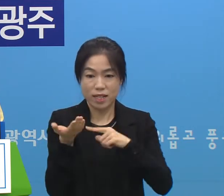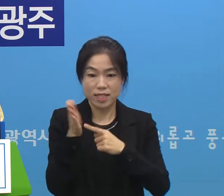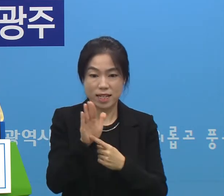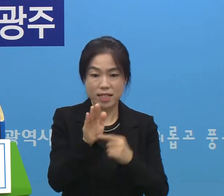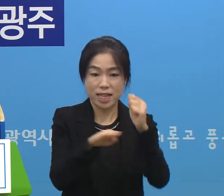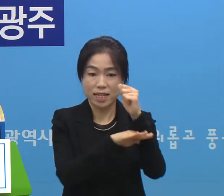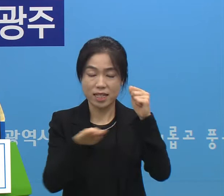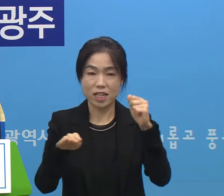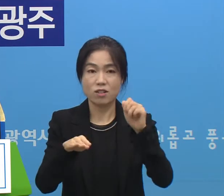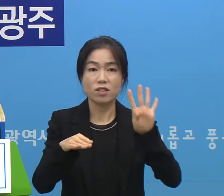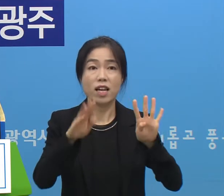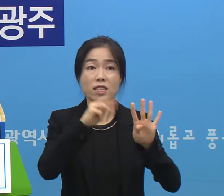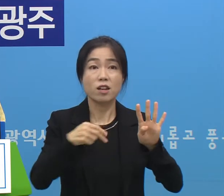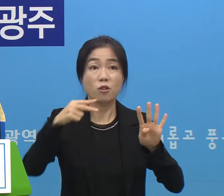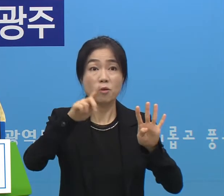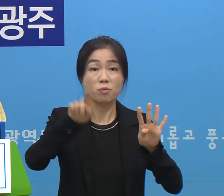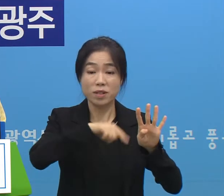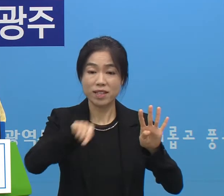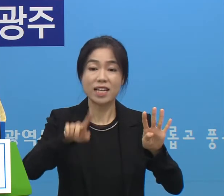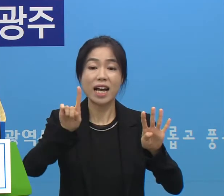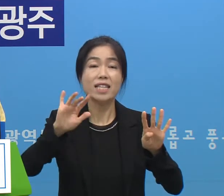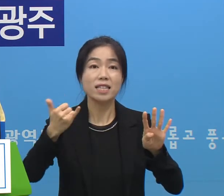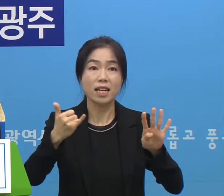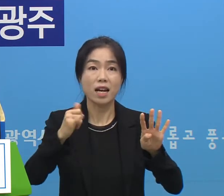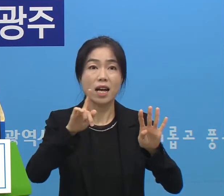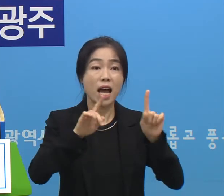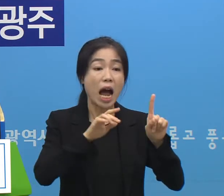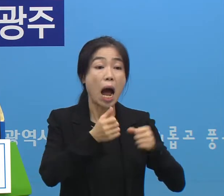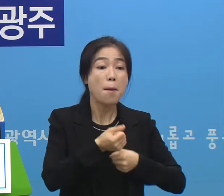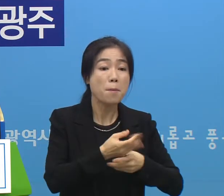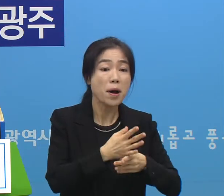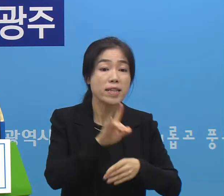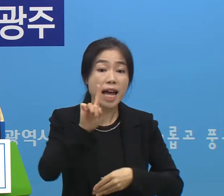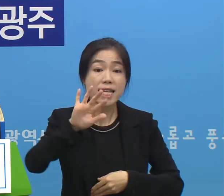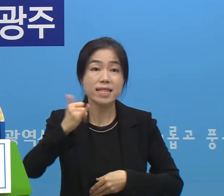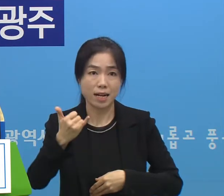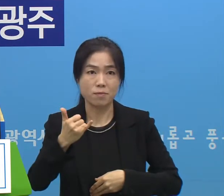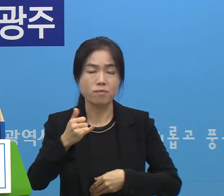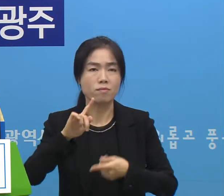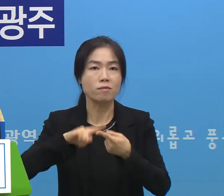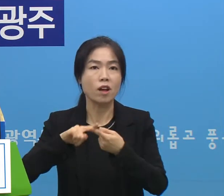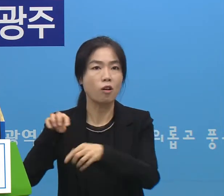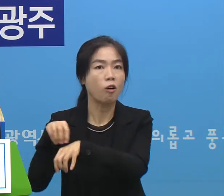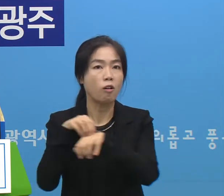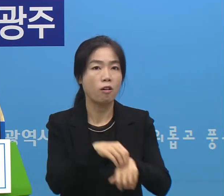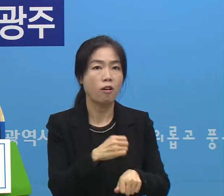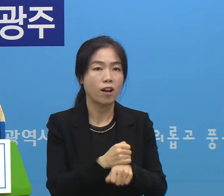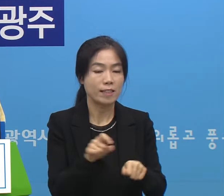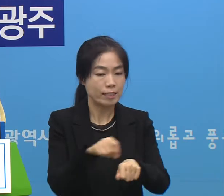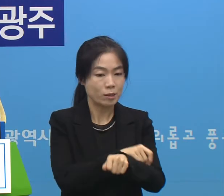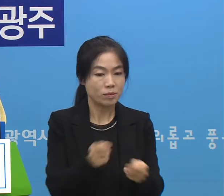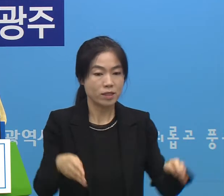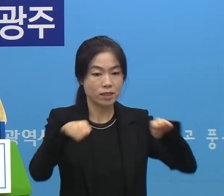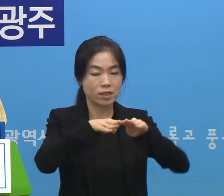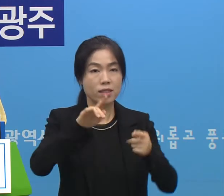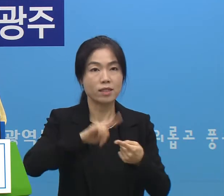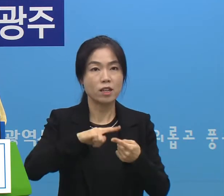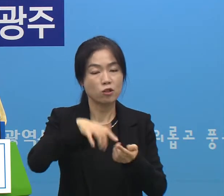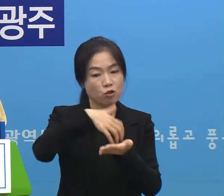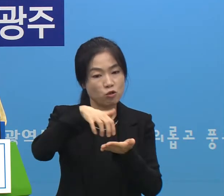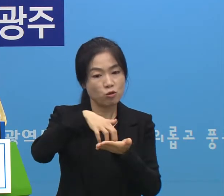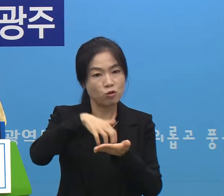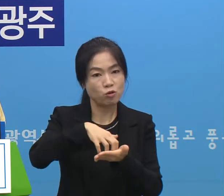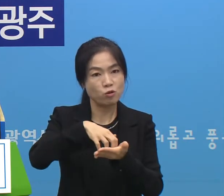기준 4제곱미터당 1인 즉 한 평당 1인 정도의 기준은 저희가 둘 것이고요 특별한 시설들에 대해서는 숫자